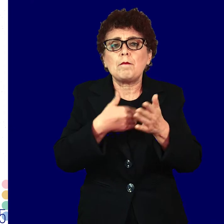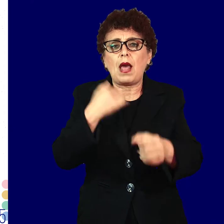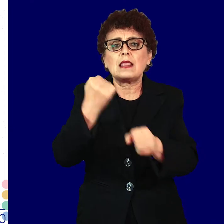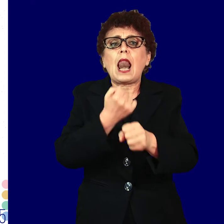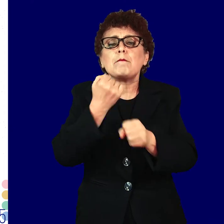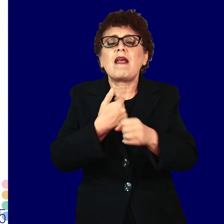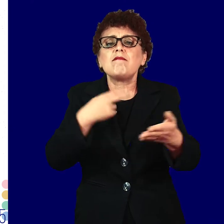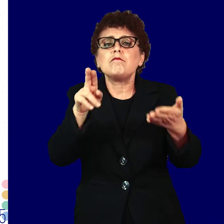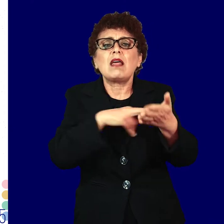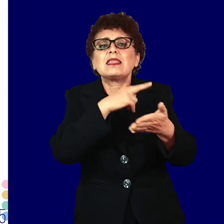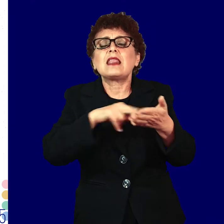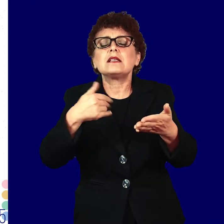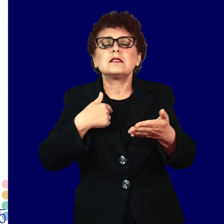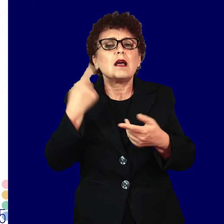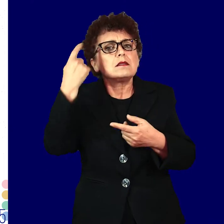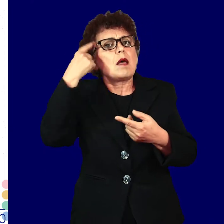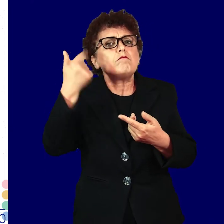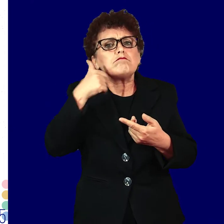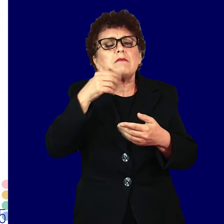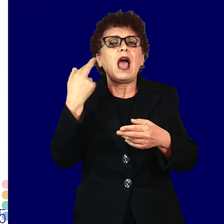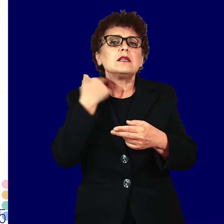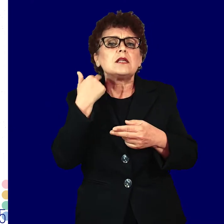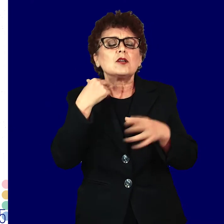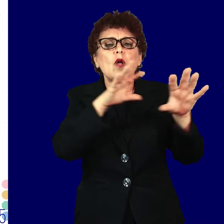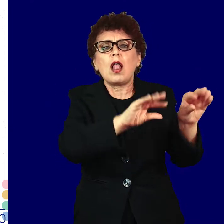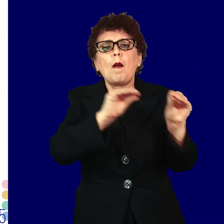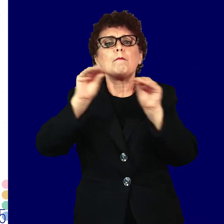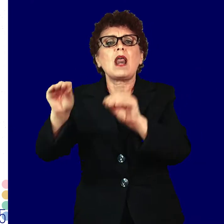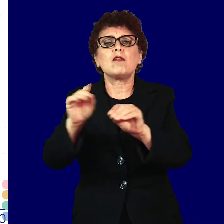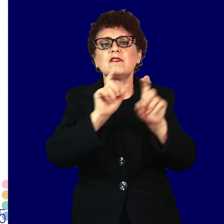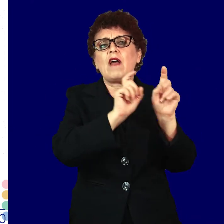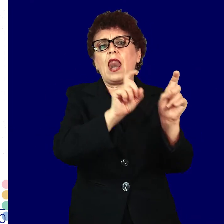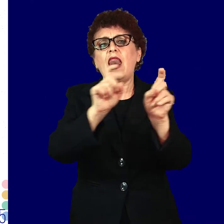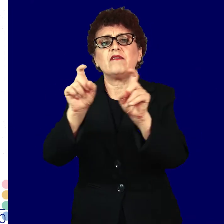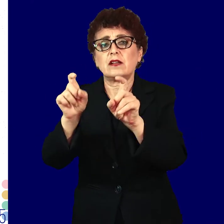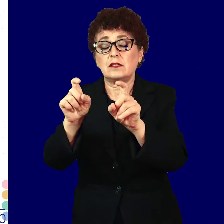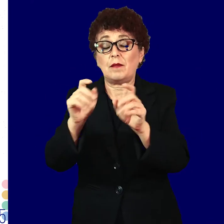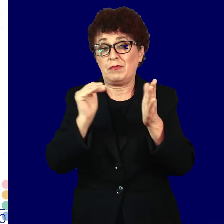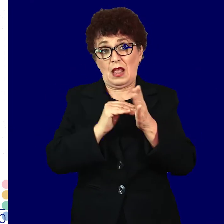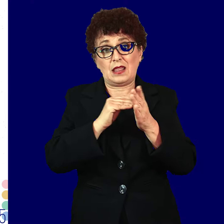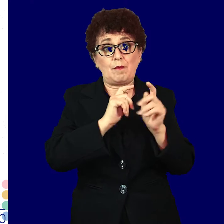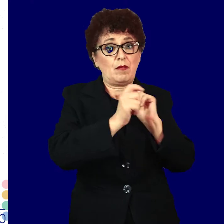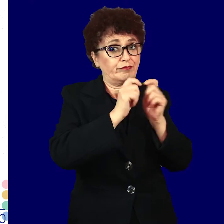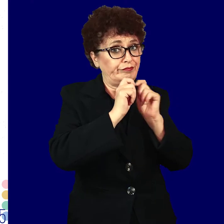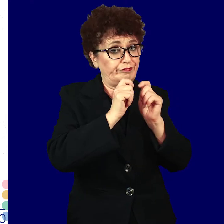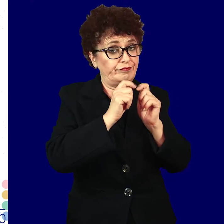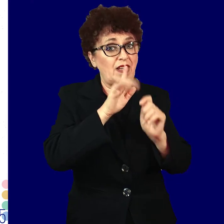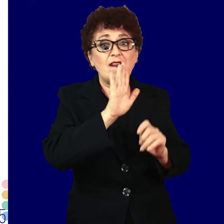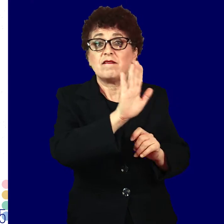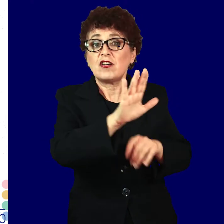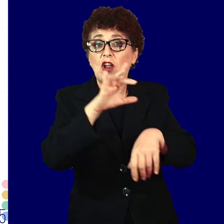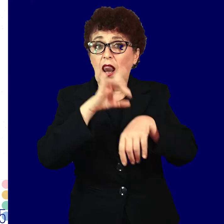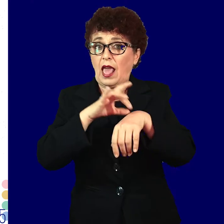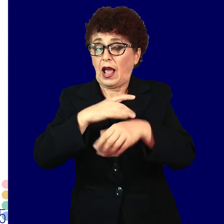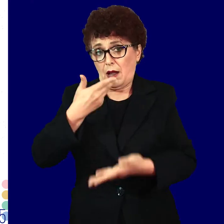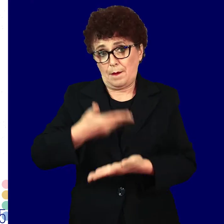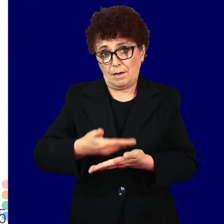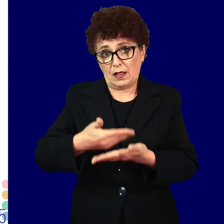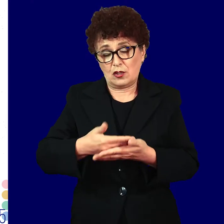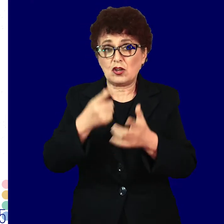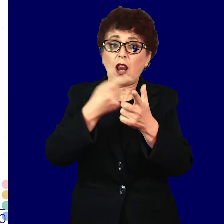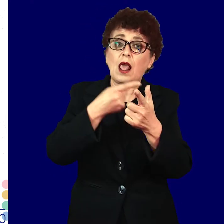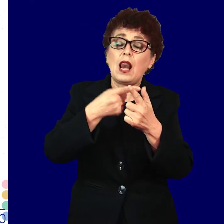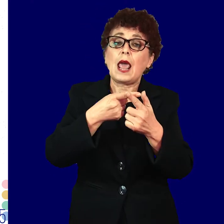направам тестирање за сексуално пренослива инфекција? Треба да се консултирате со вашиот матичен лекар